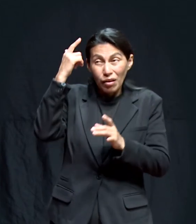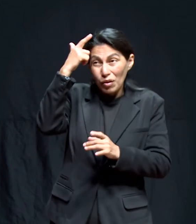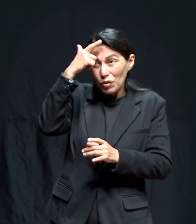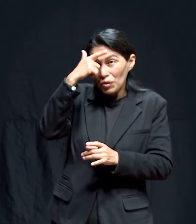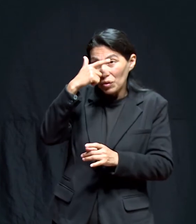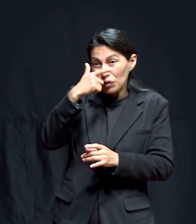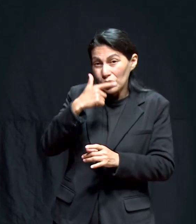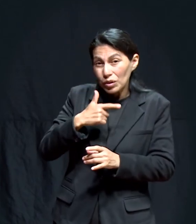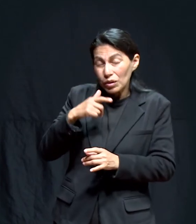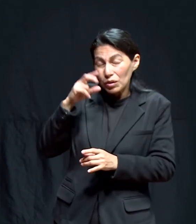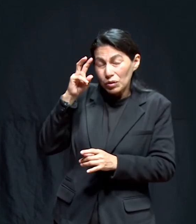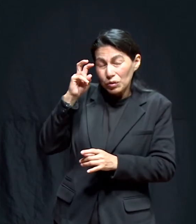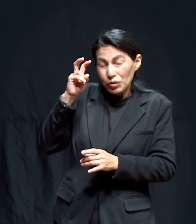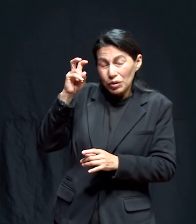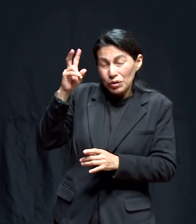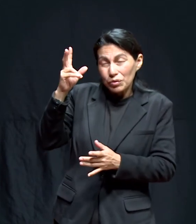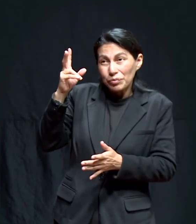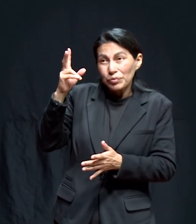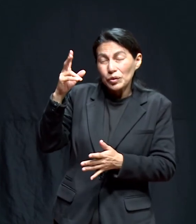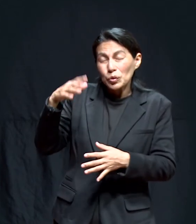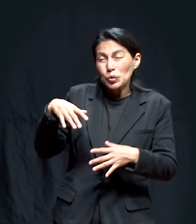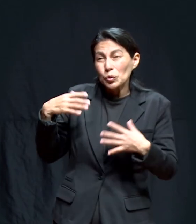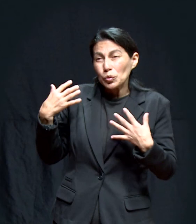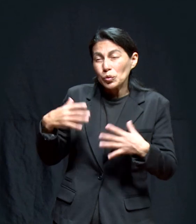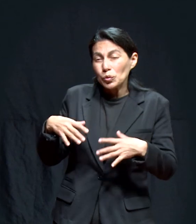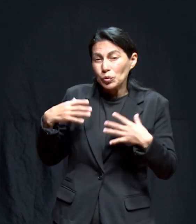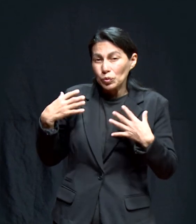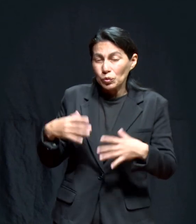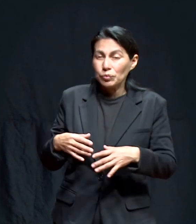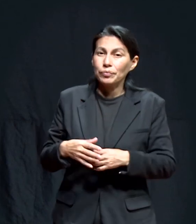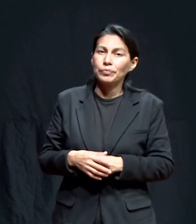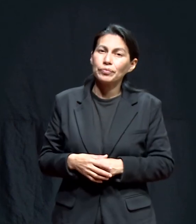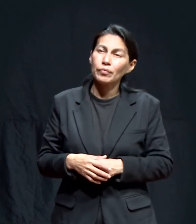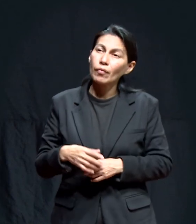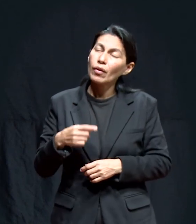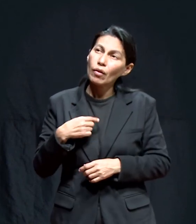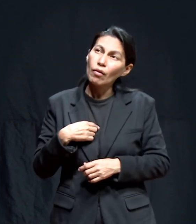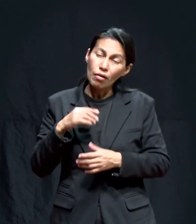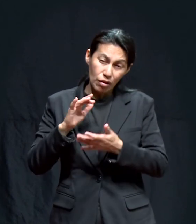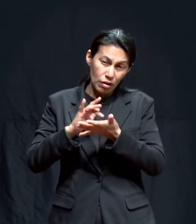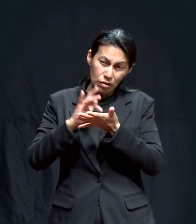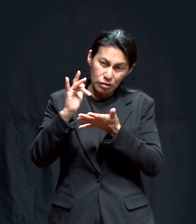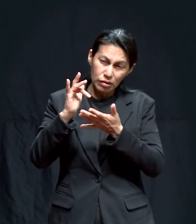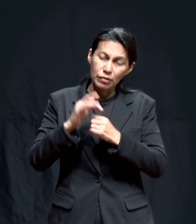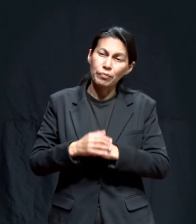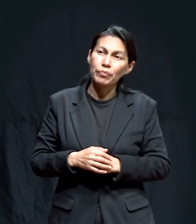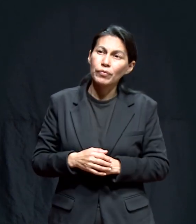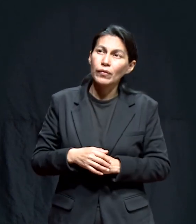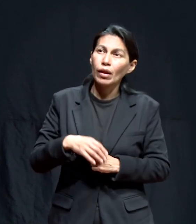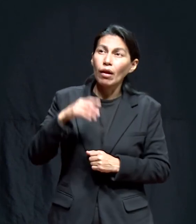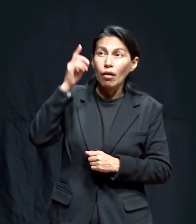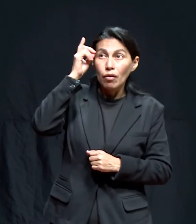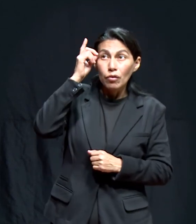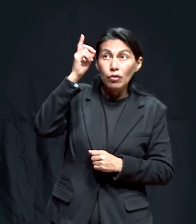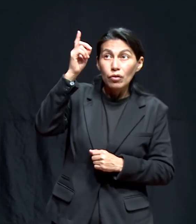Dios me confirmó. Yo estoy muy agradecida a Dios. Amén. Porque nunca me ha dejado